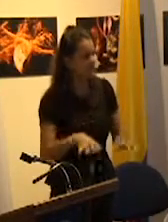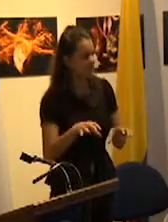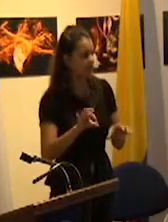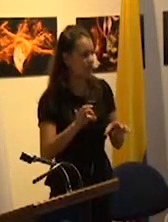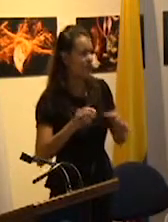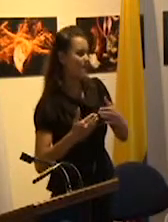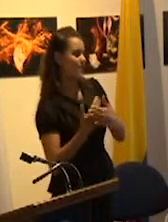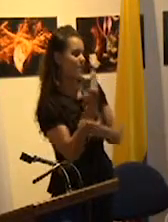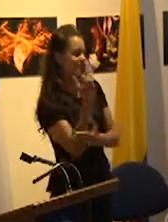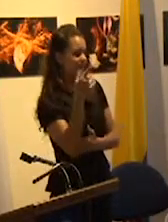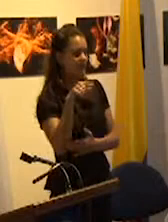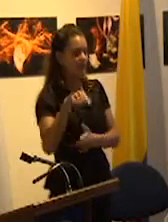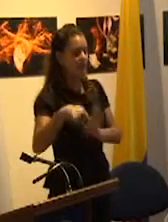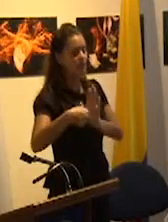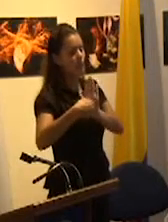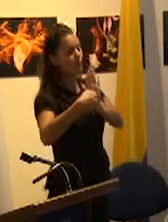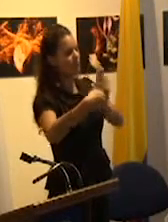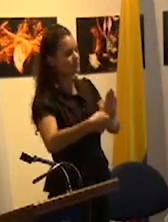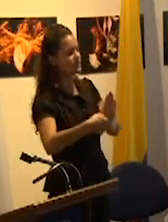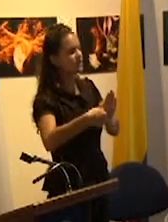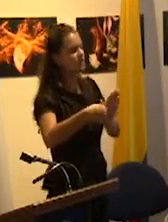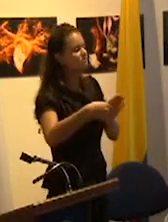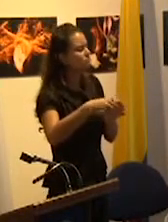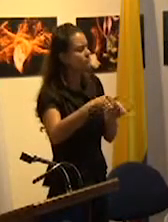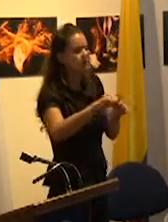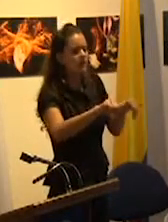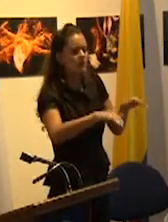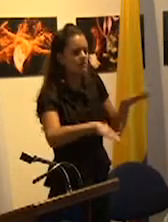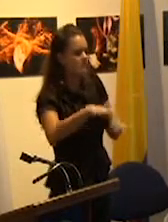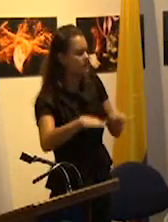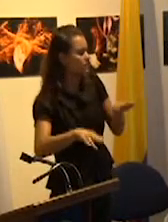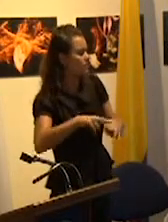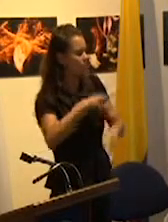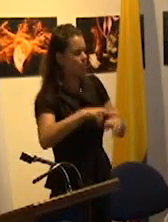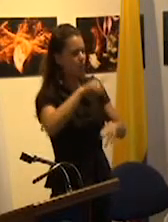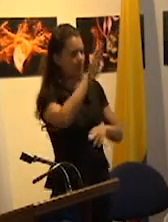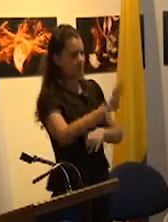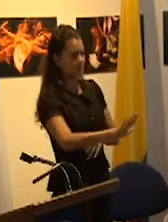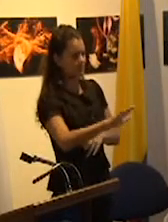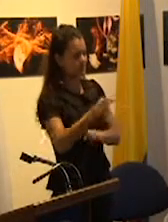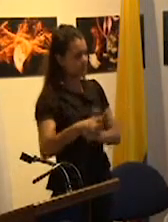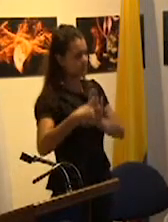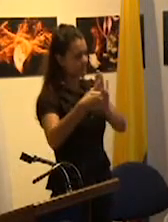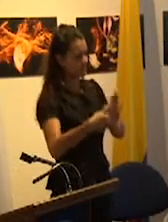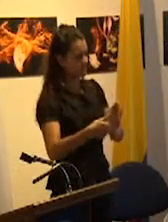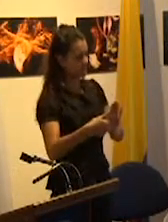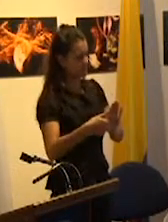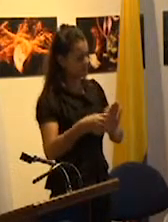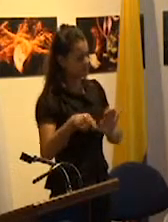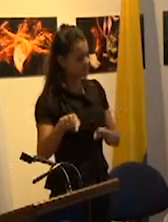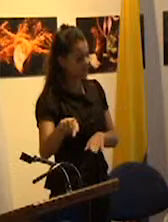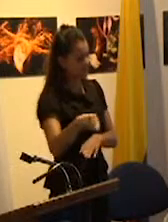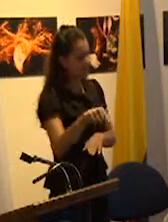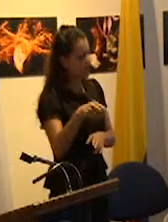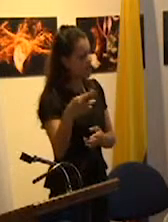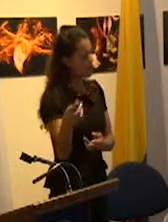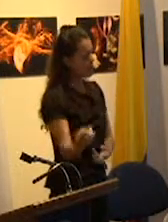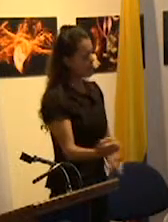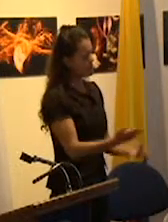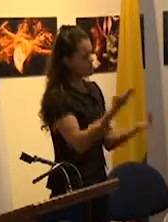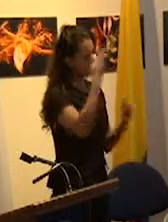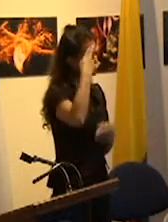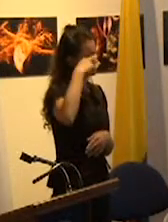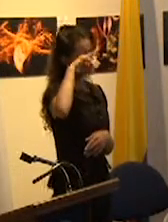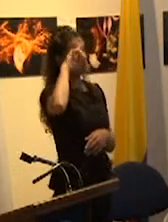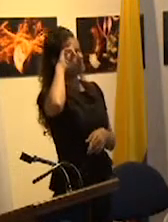desigualdades naturales las desigualdades del orden de la naturaleza humana a las que empieza a reinterpretar